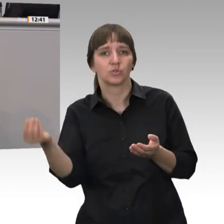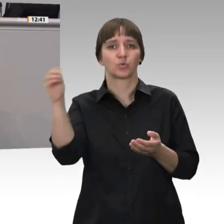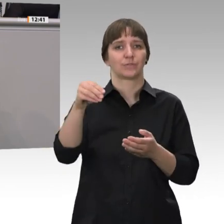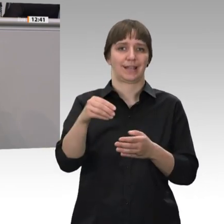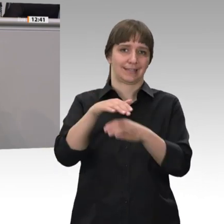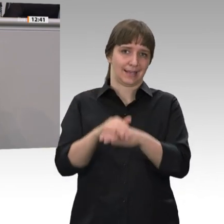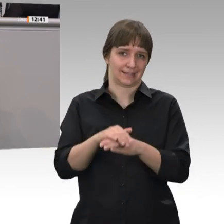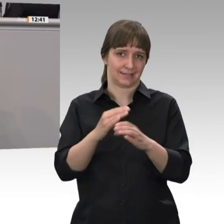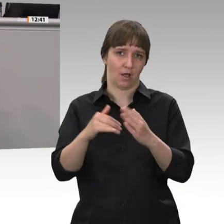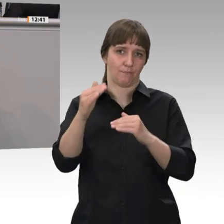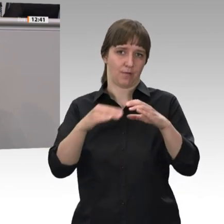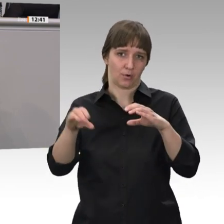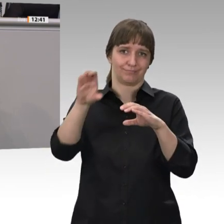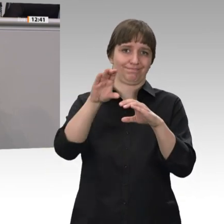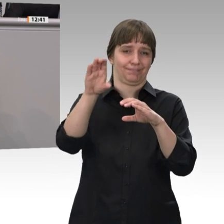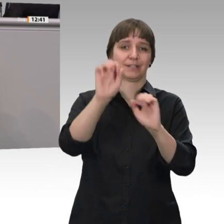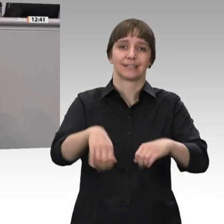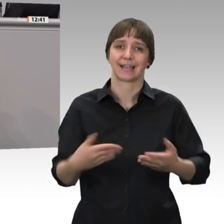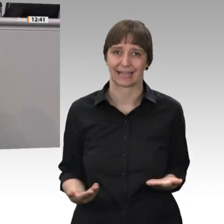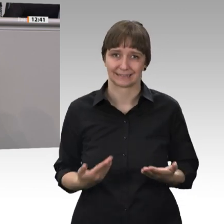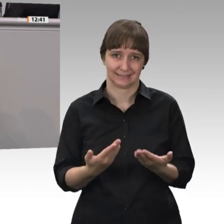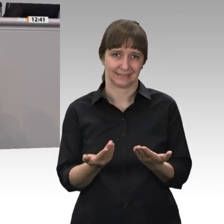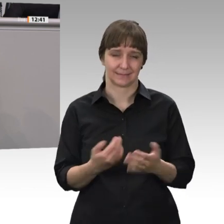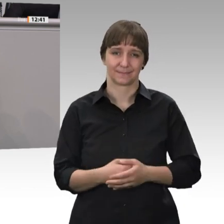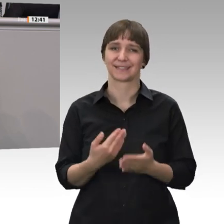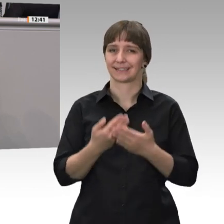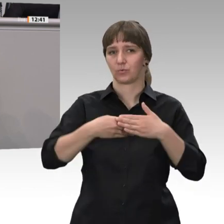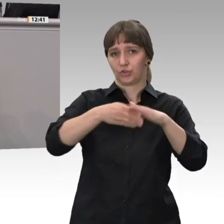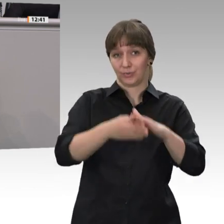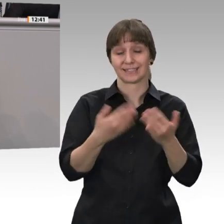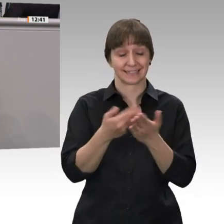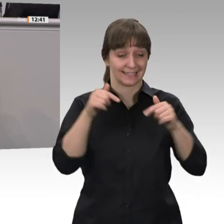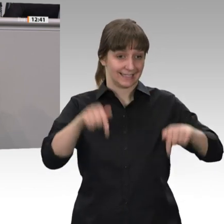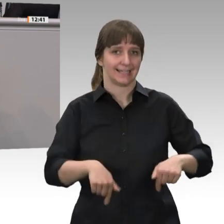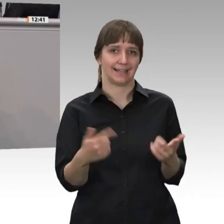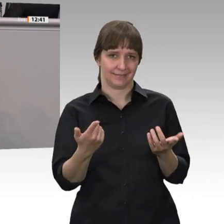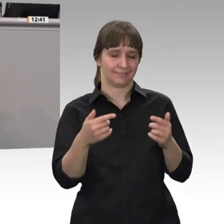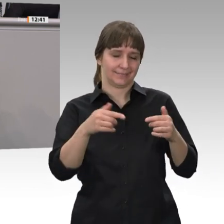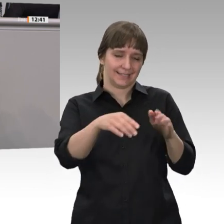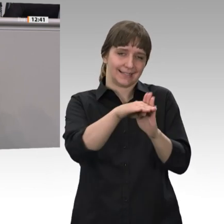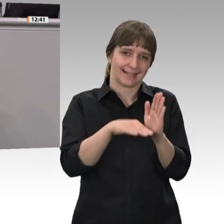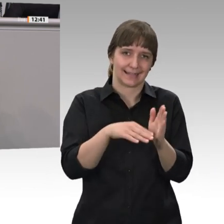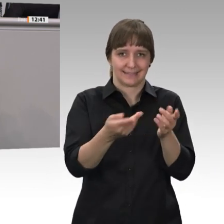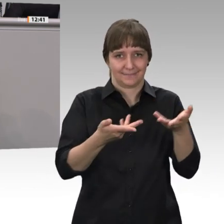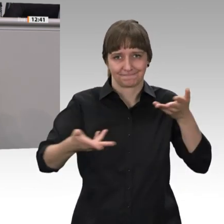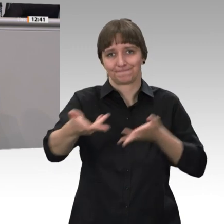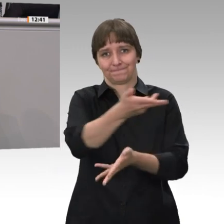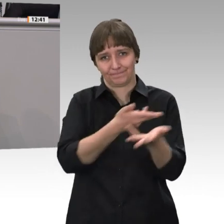froh, dass wir dann, wenn wir mal das Grundrenten Gesetz hier beraten und beschließen, diese Förderung verdoppeln. Ja,